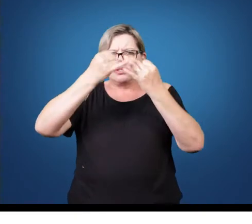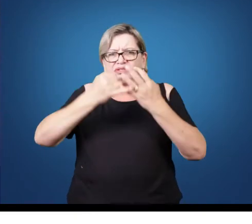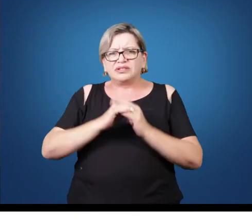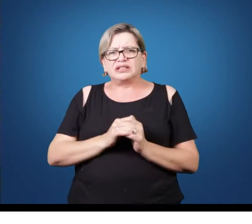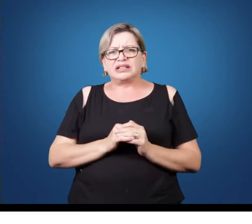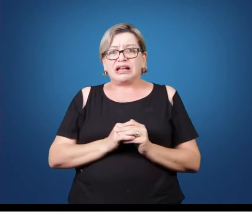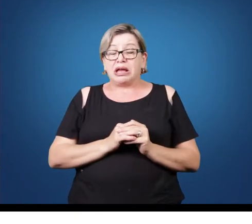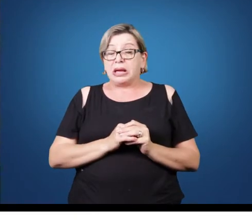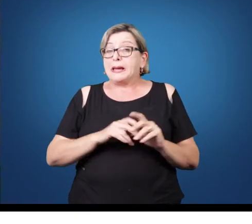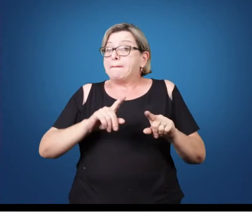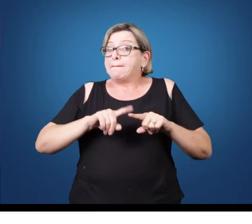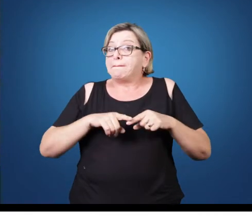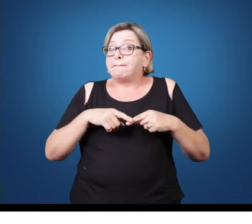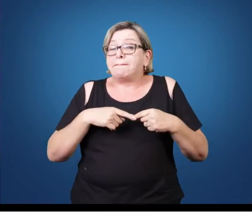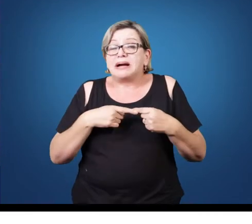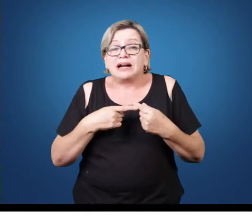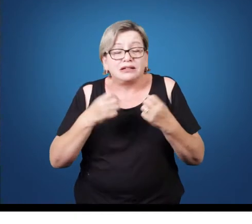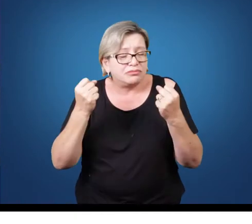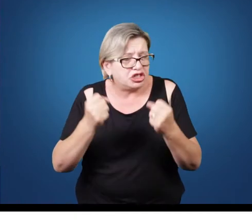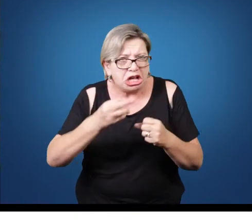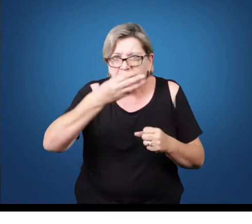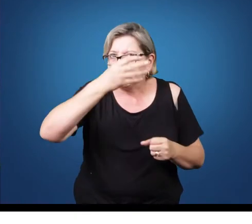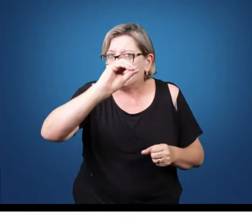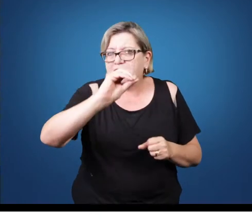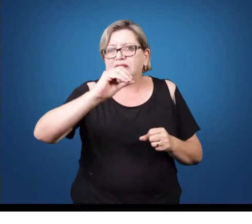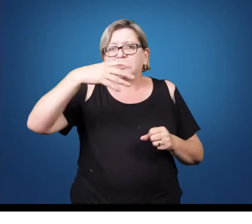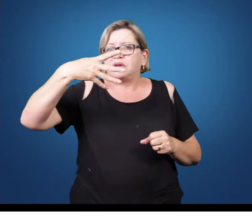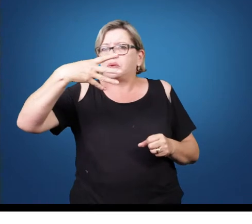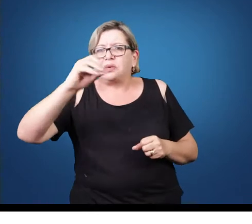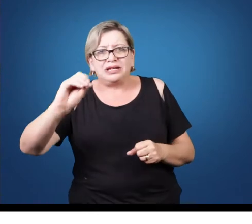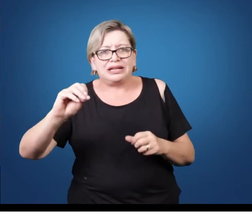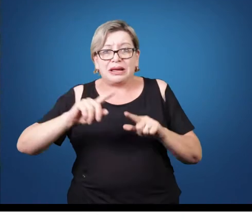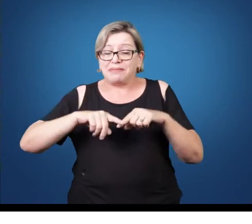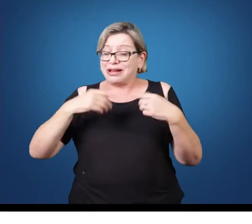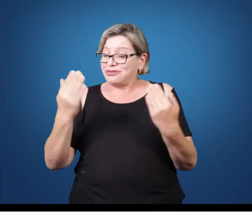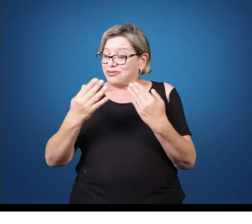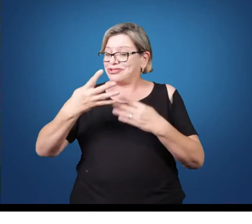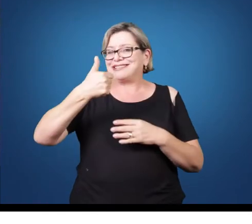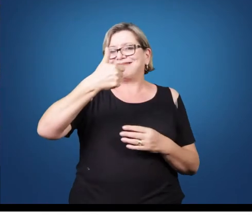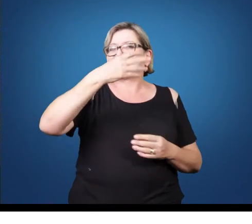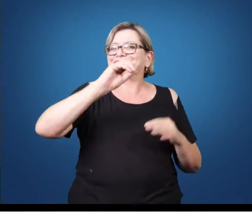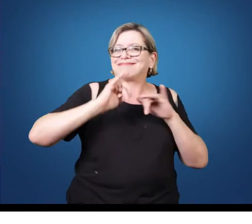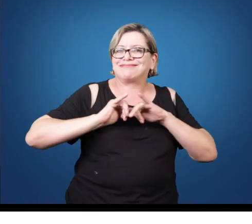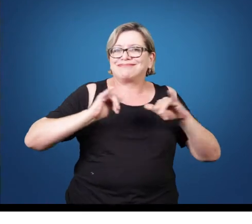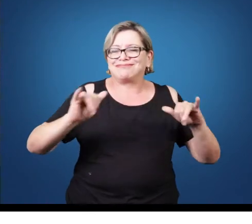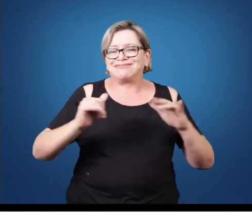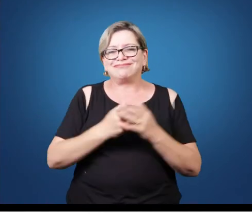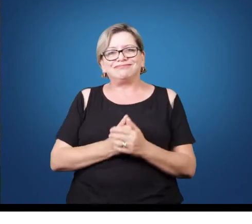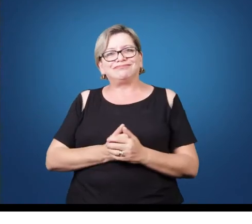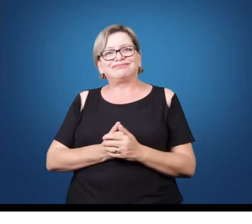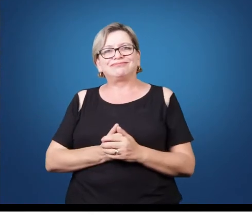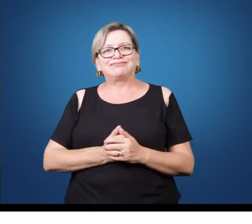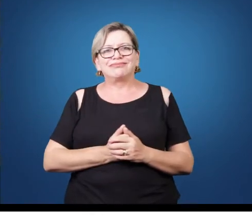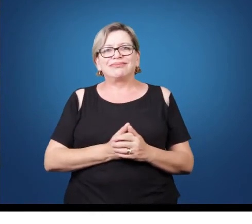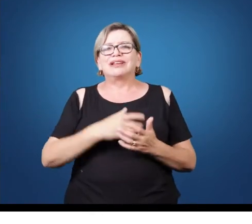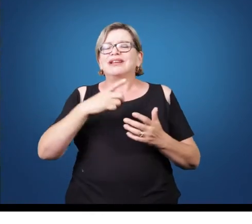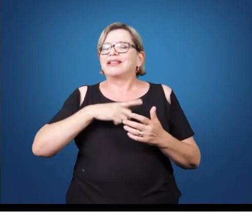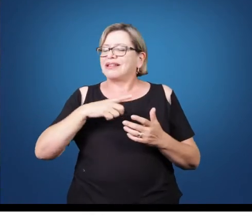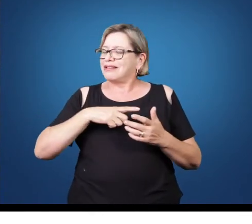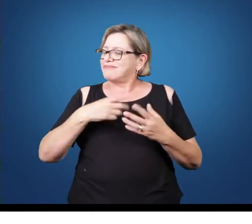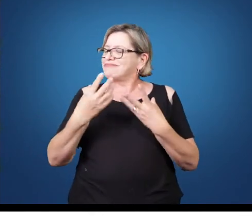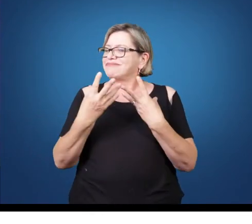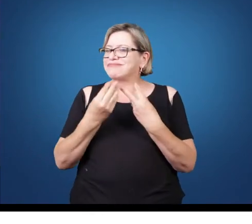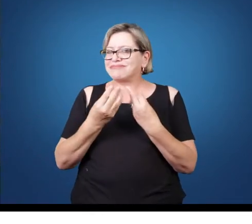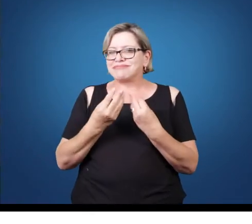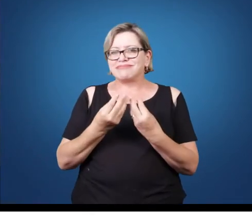saibam que eu poderia citar 30 ou 40, e ainda assim seria menos que a metade dos que talvez fossem relevantes. Há muitas tradições,